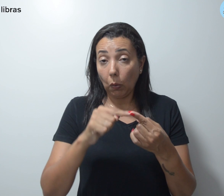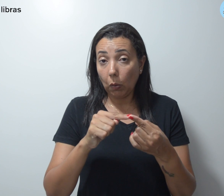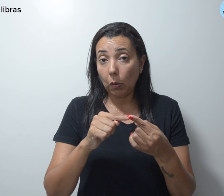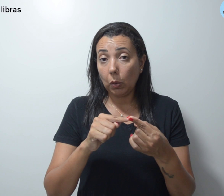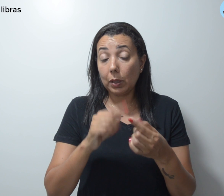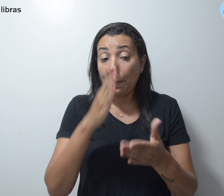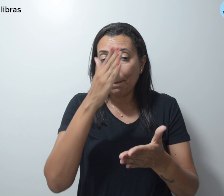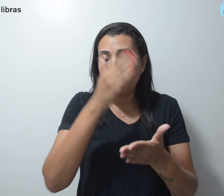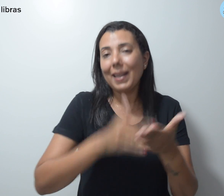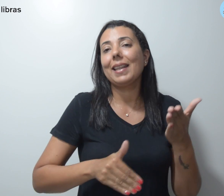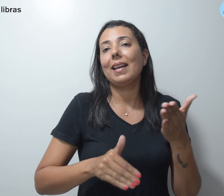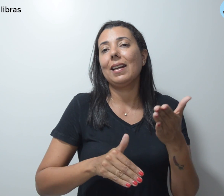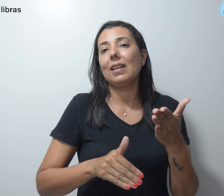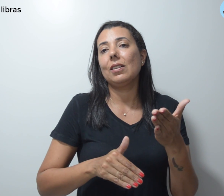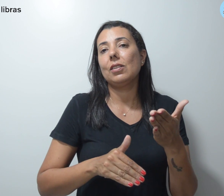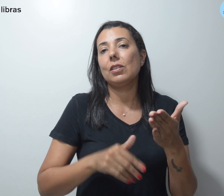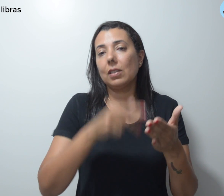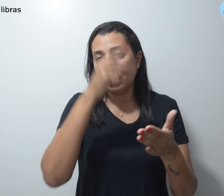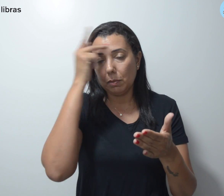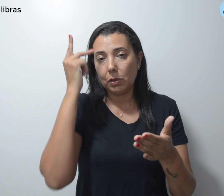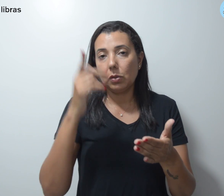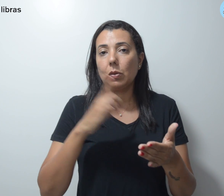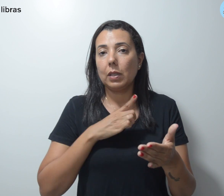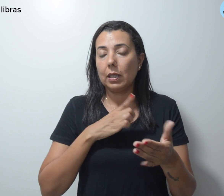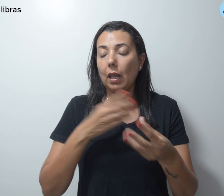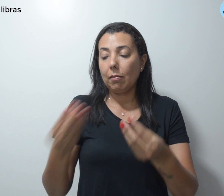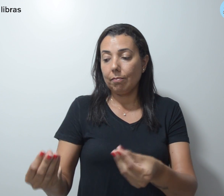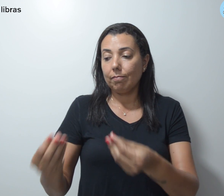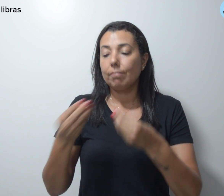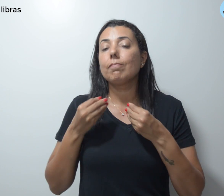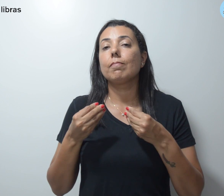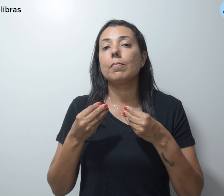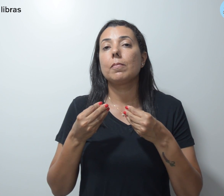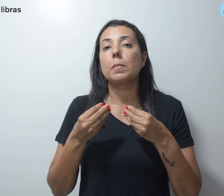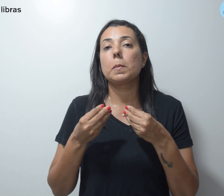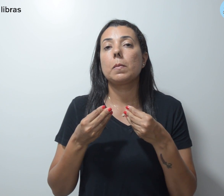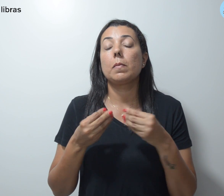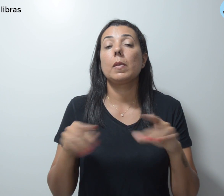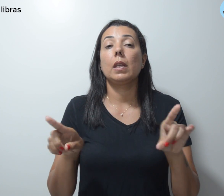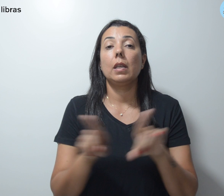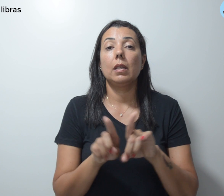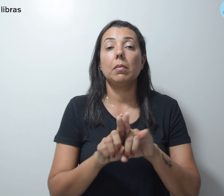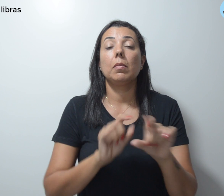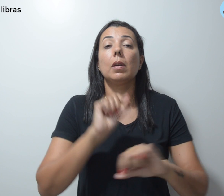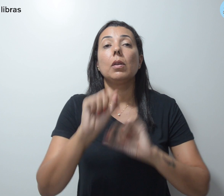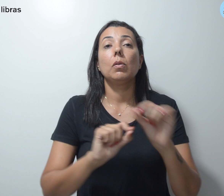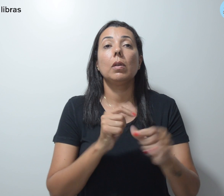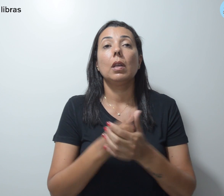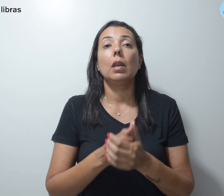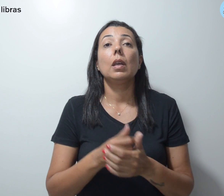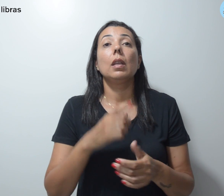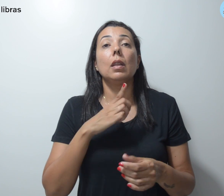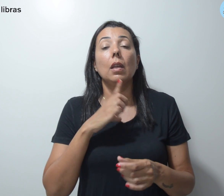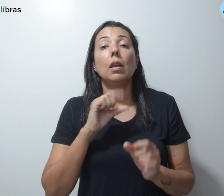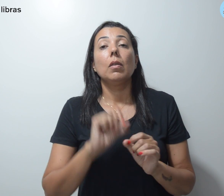metade do que o credor tem a receber. Além disso, ainda há uma ordem